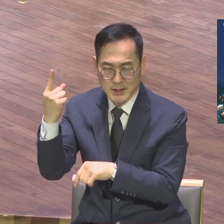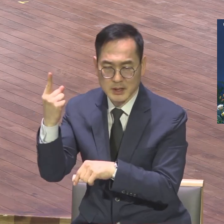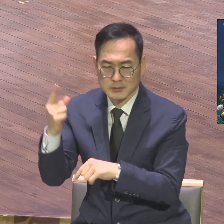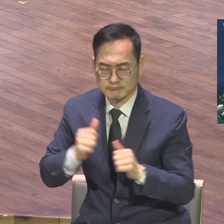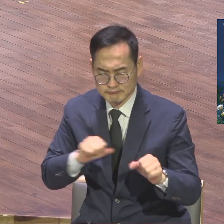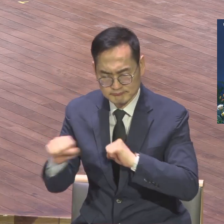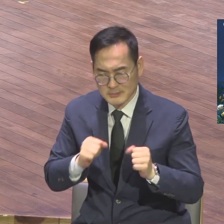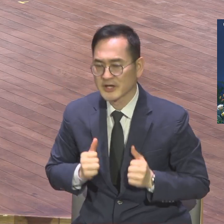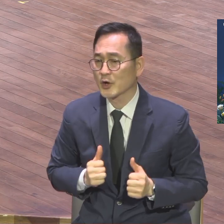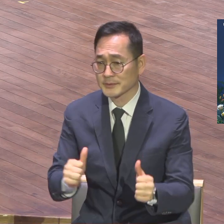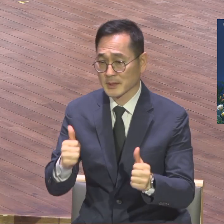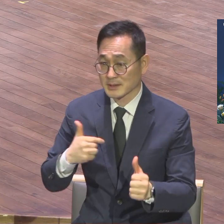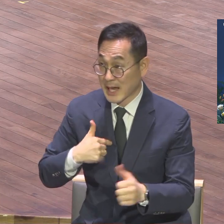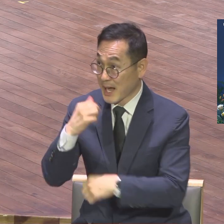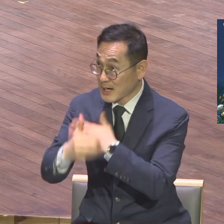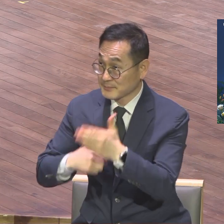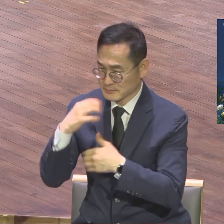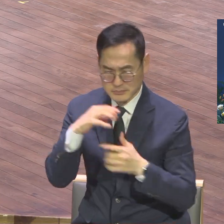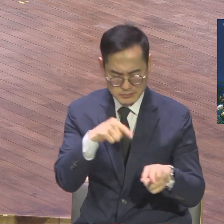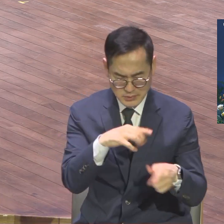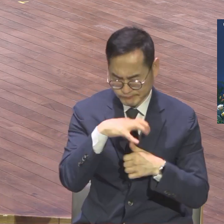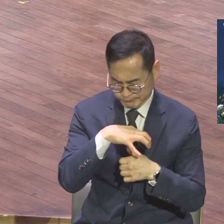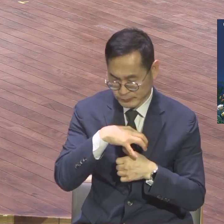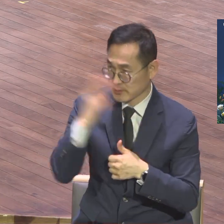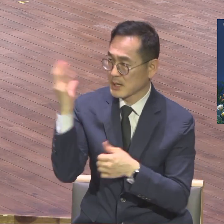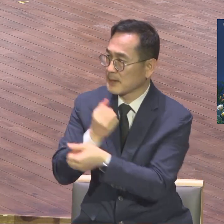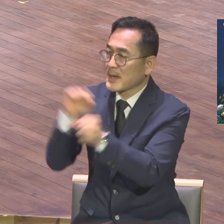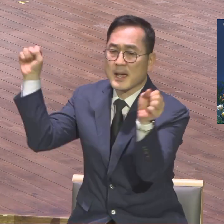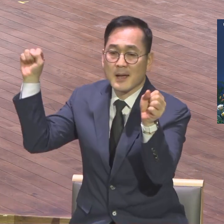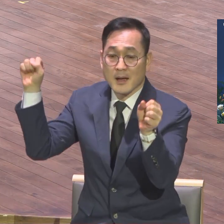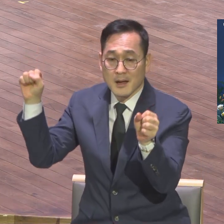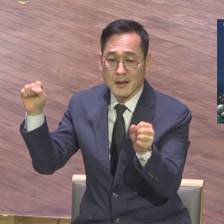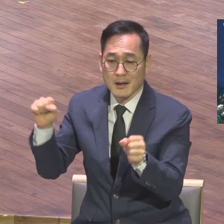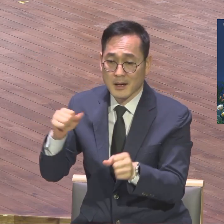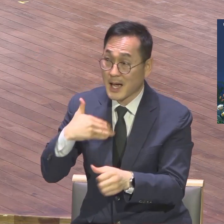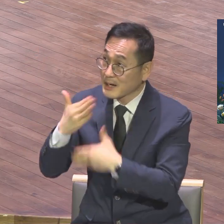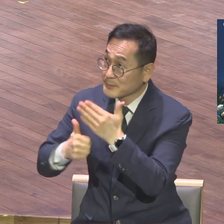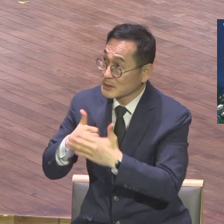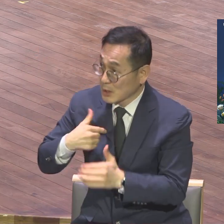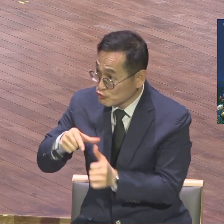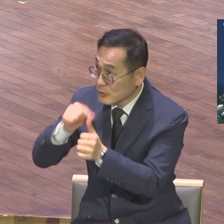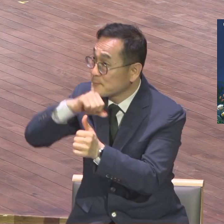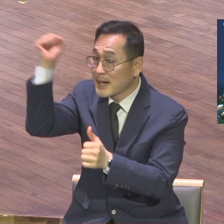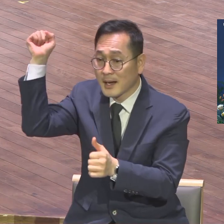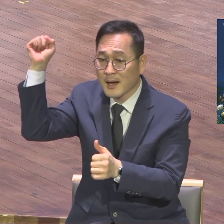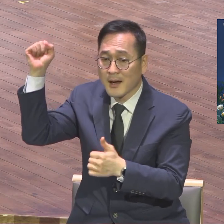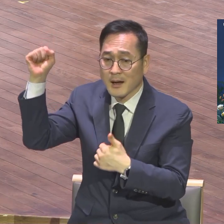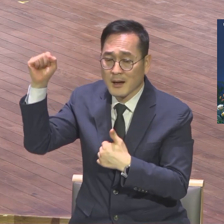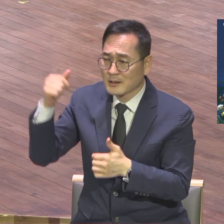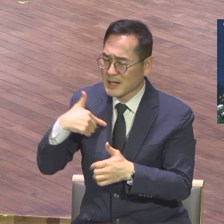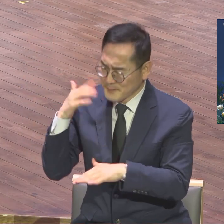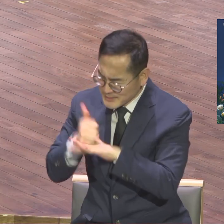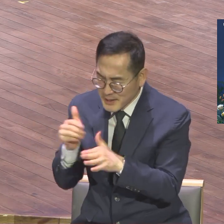하나님께서 우리에게 이 구원을 배부셨다. 우리의 이 삶 마지막 순간까지 모든